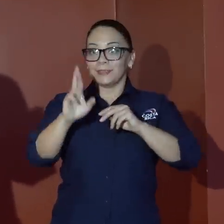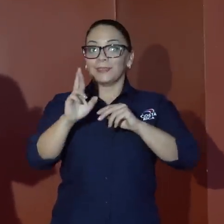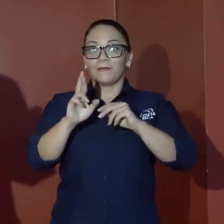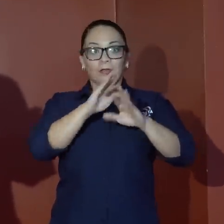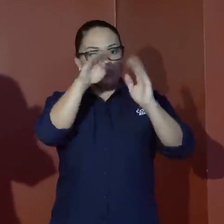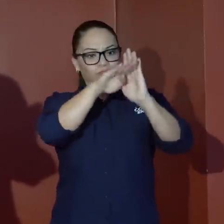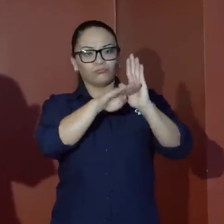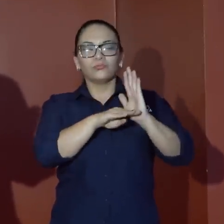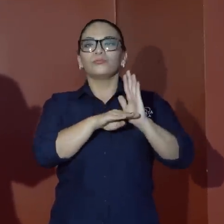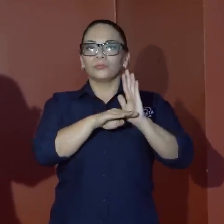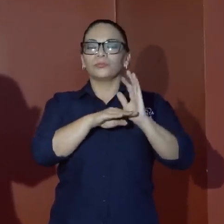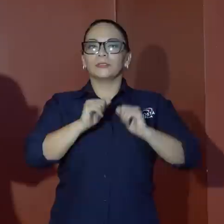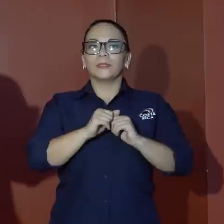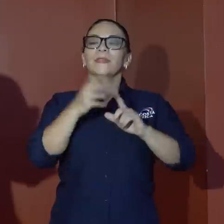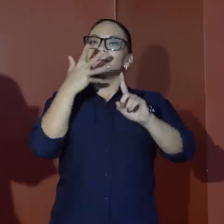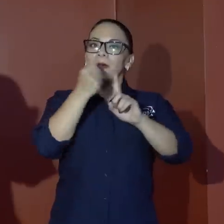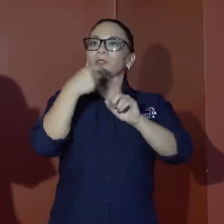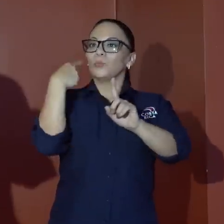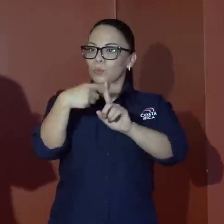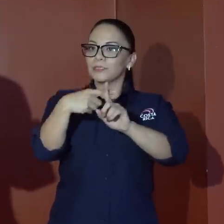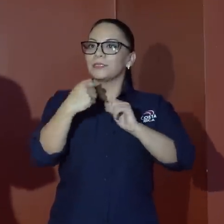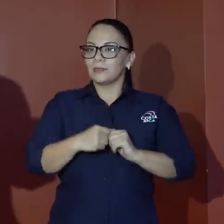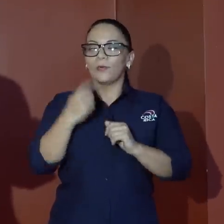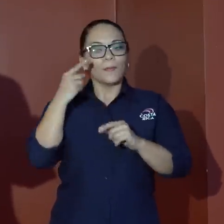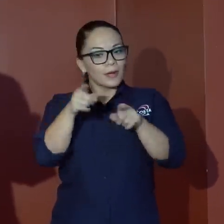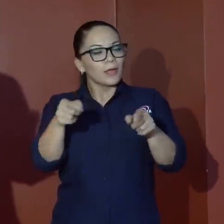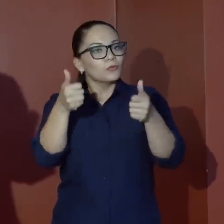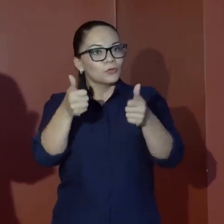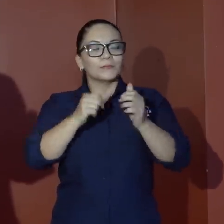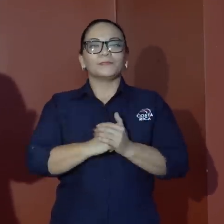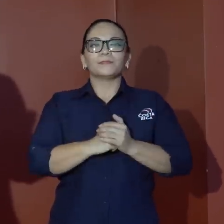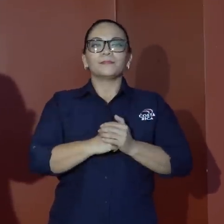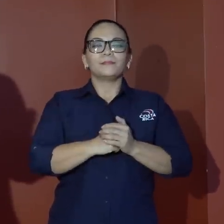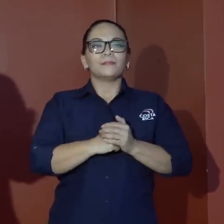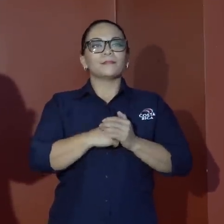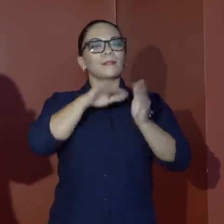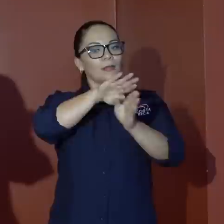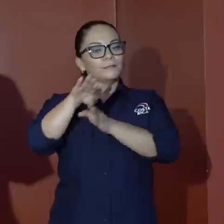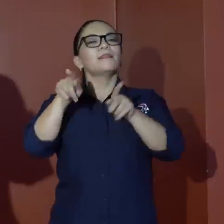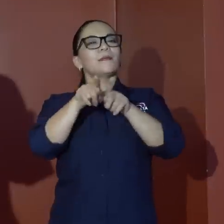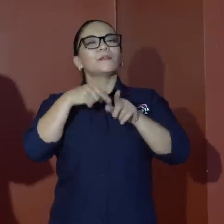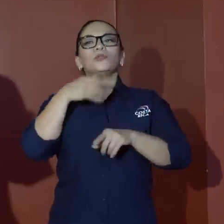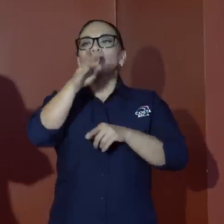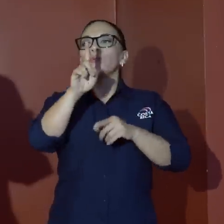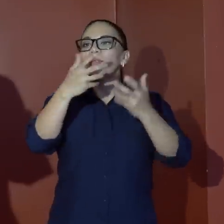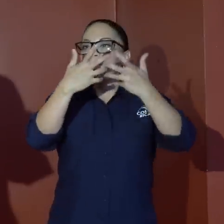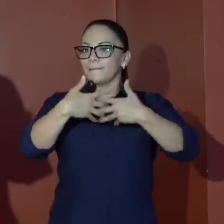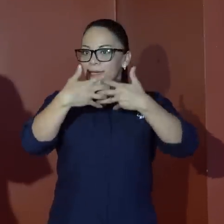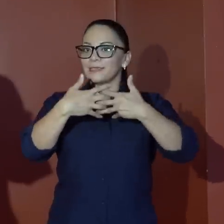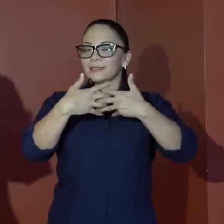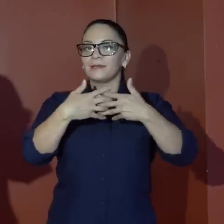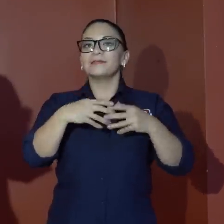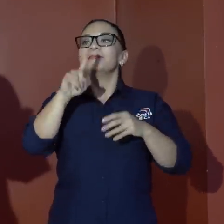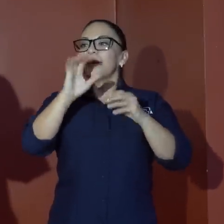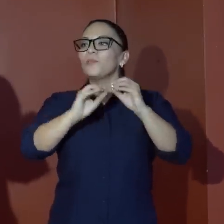teniendo como impacto positivo para ellos. También pasé a una empresa 100%